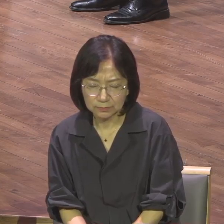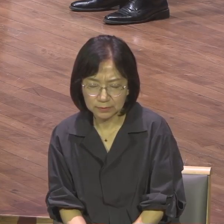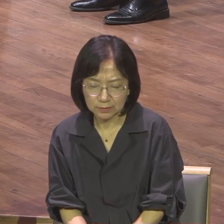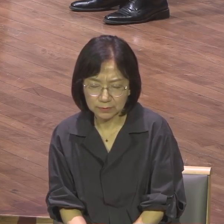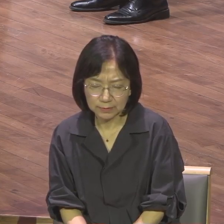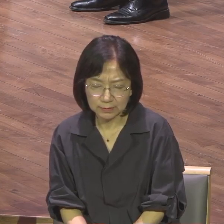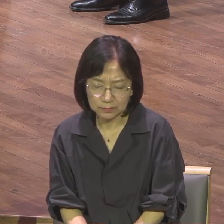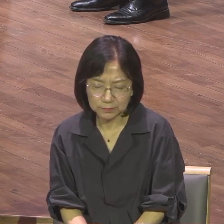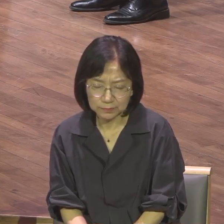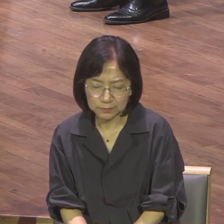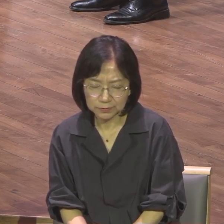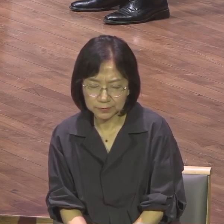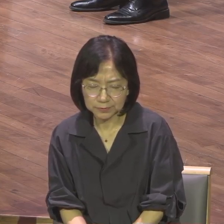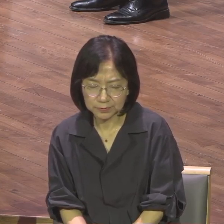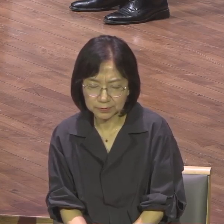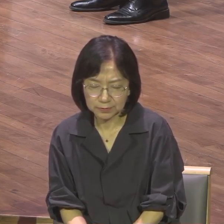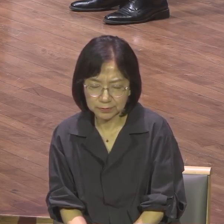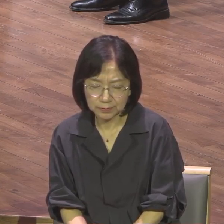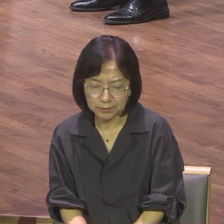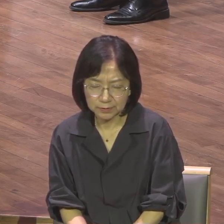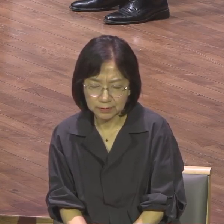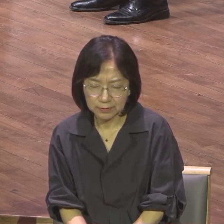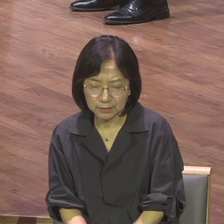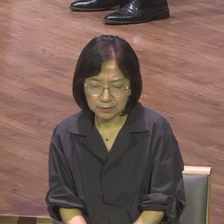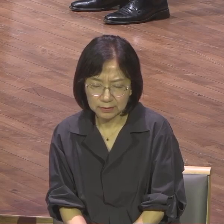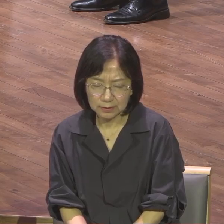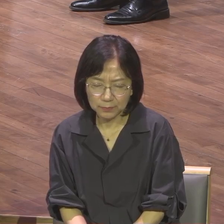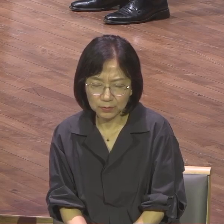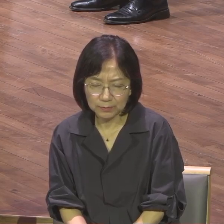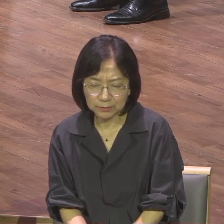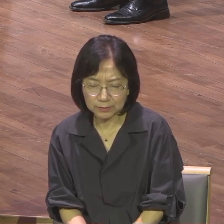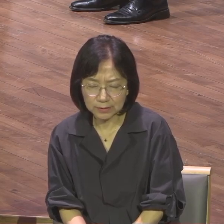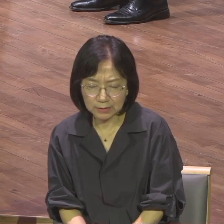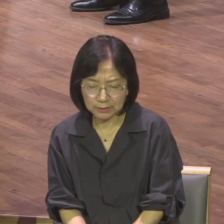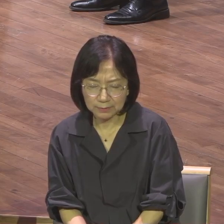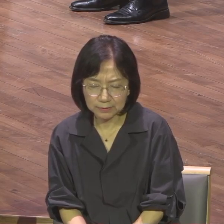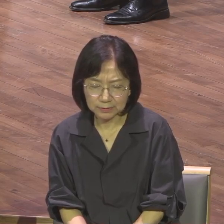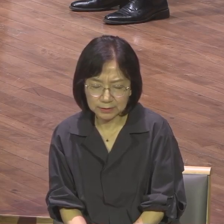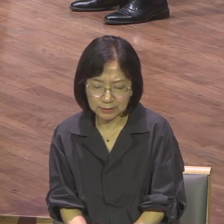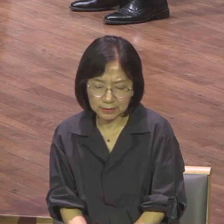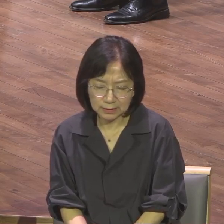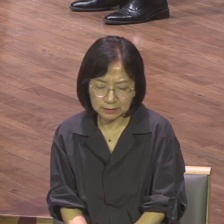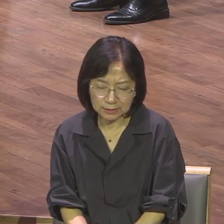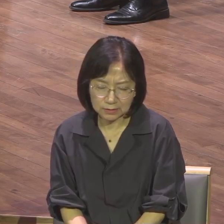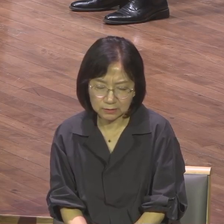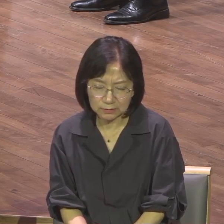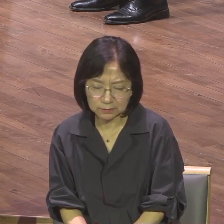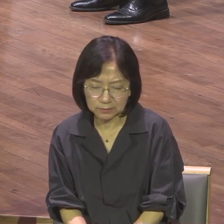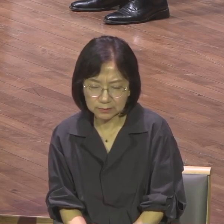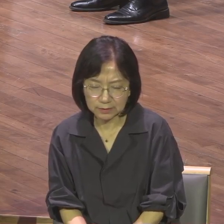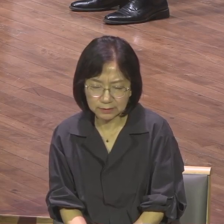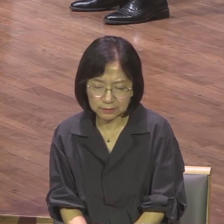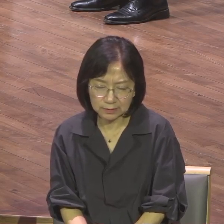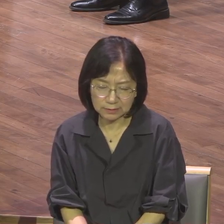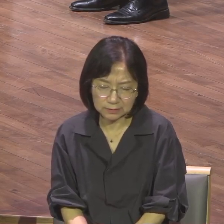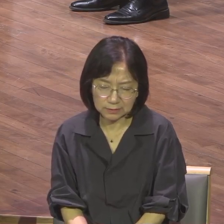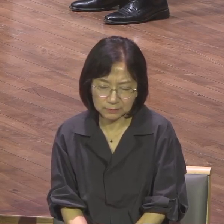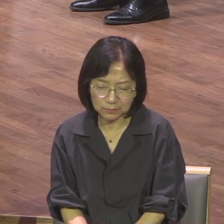우리 이 밤에 십자가에서 모든 것을 잃었으면 완성하신 그 그리스도의 마음으로 그 그리스도의 능력 앞에